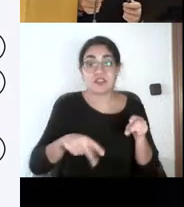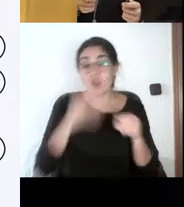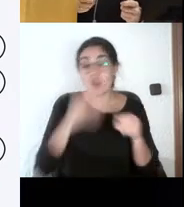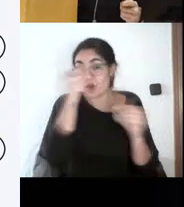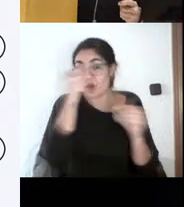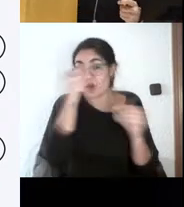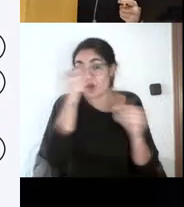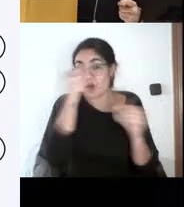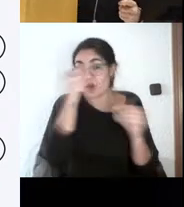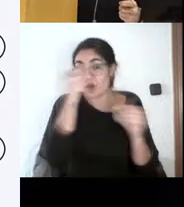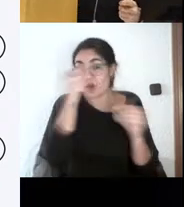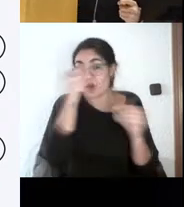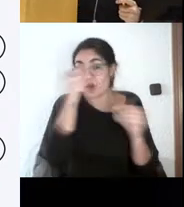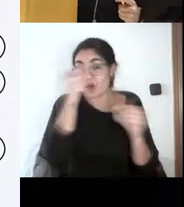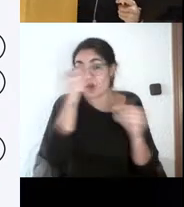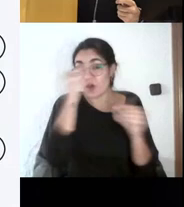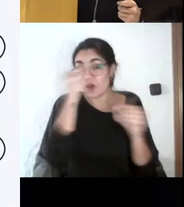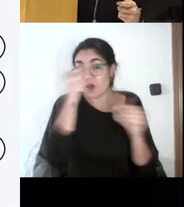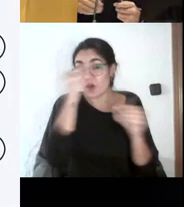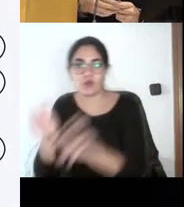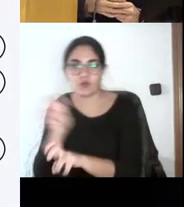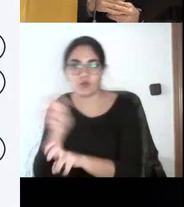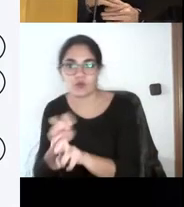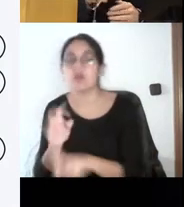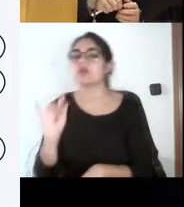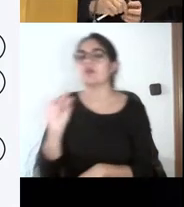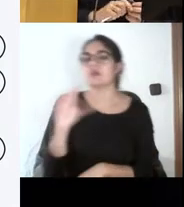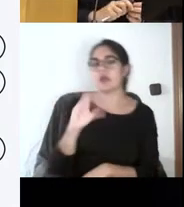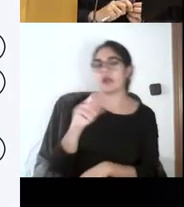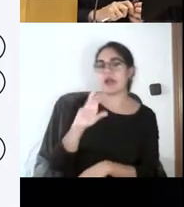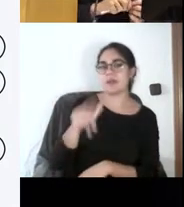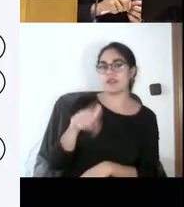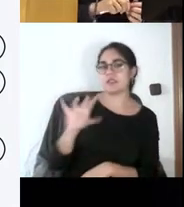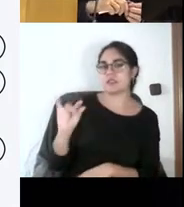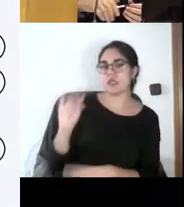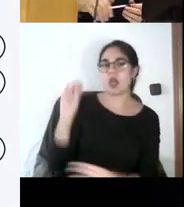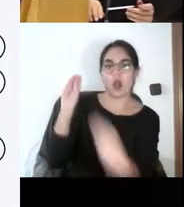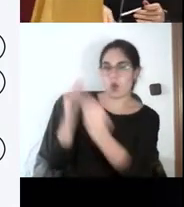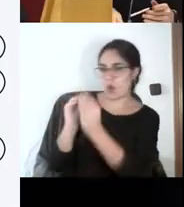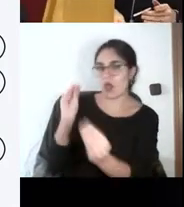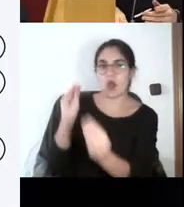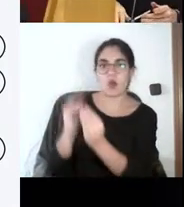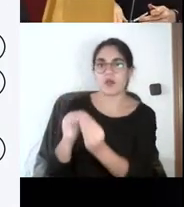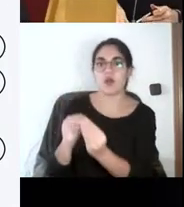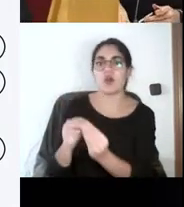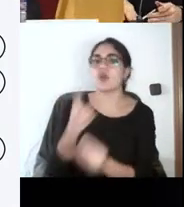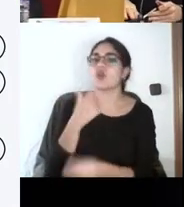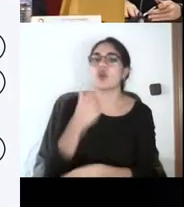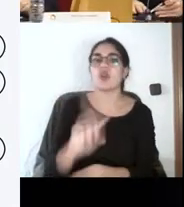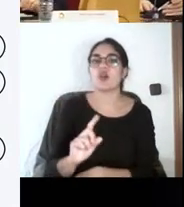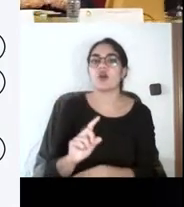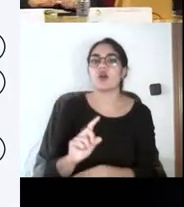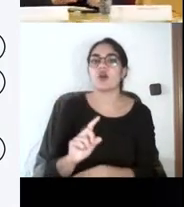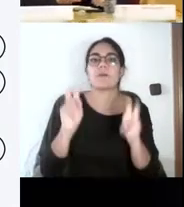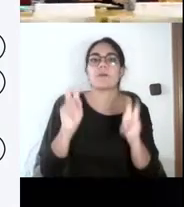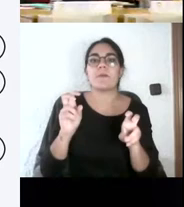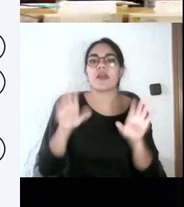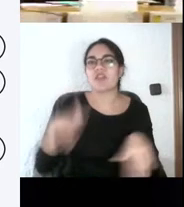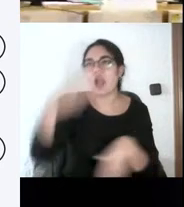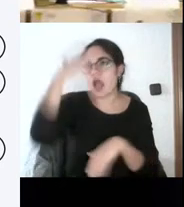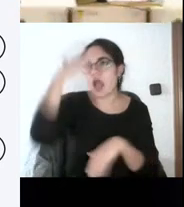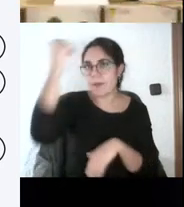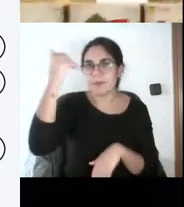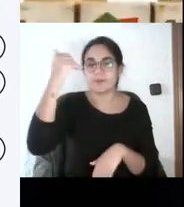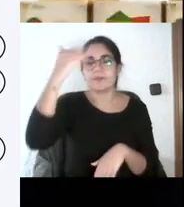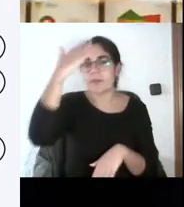tiro de Internet y lo miro. Estoy totalmente de acuerdo contigo, César. Yo no me refería en ningún momento a memorizar, a nada. Es